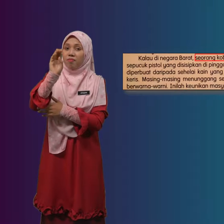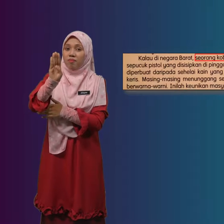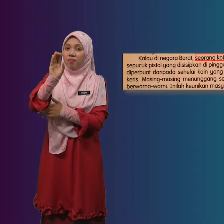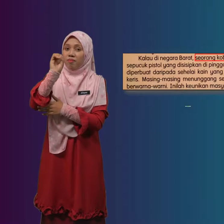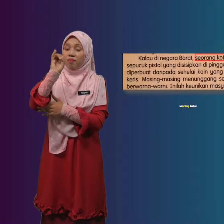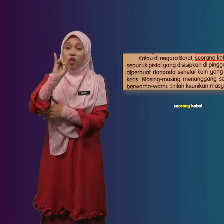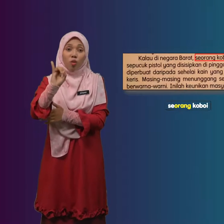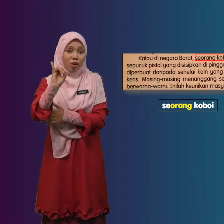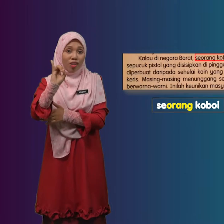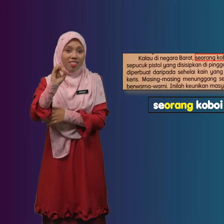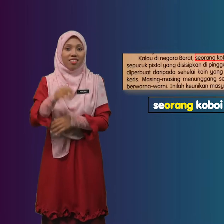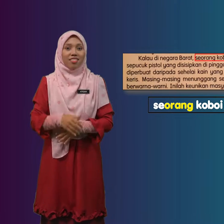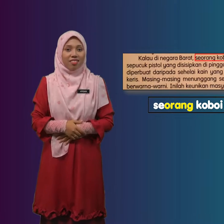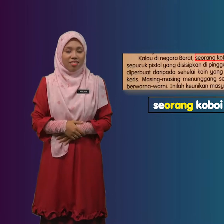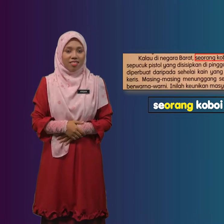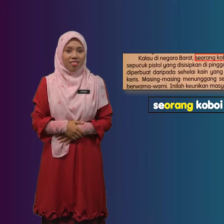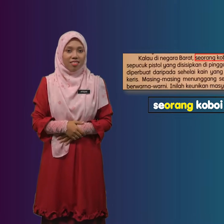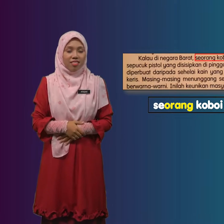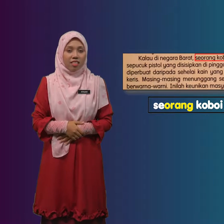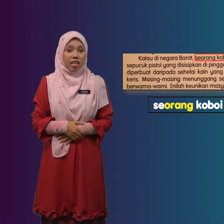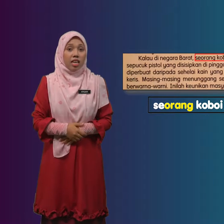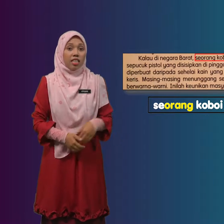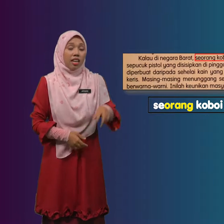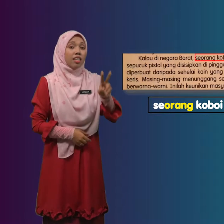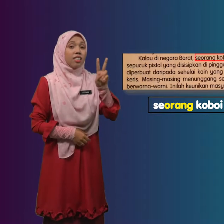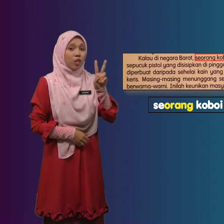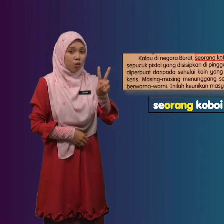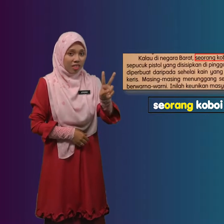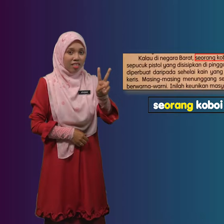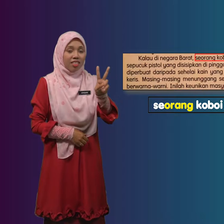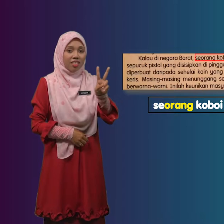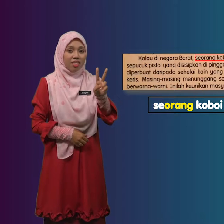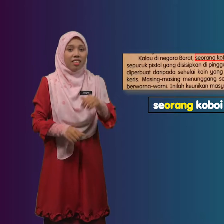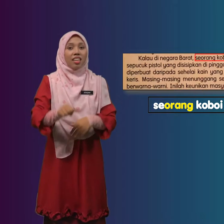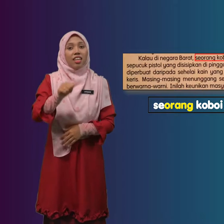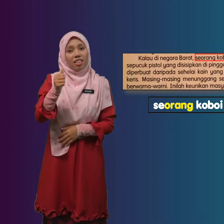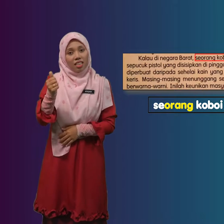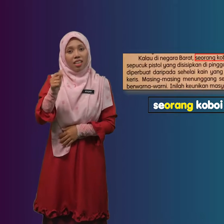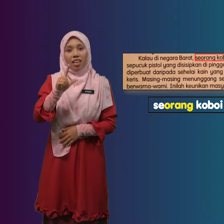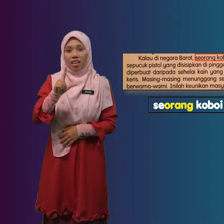Koboy Yang Kedua Ialah